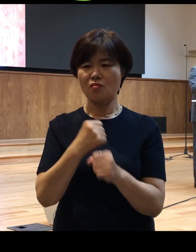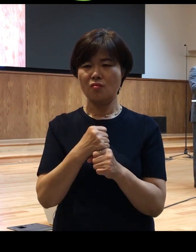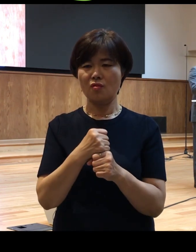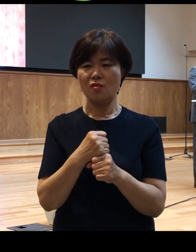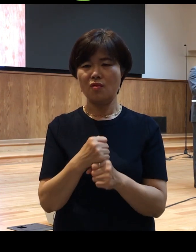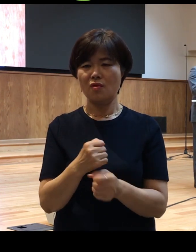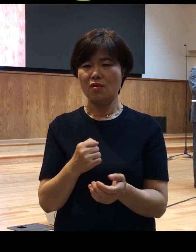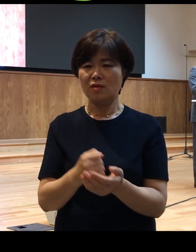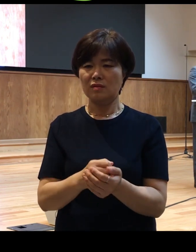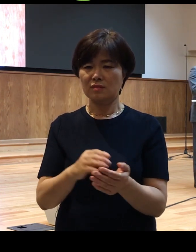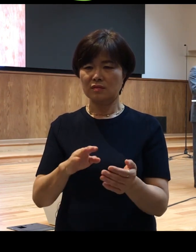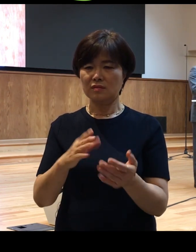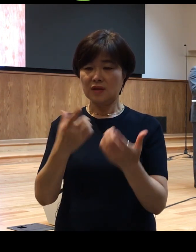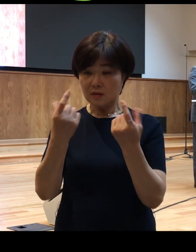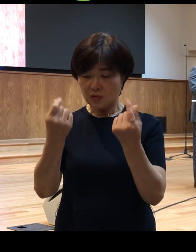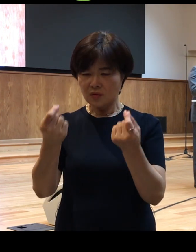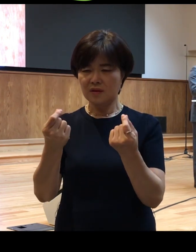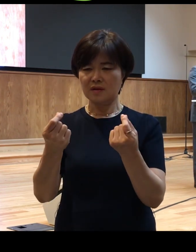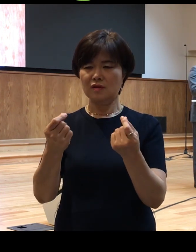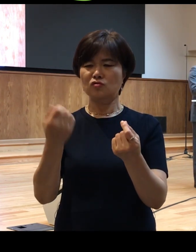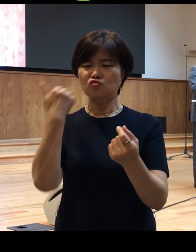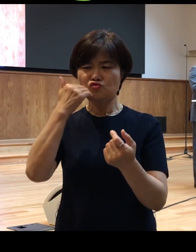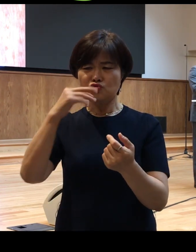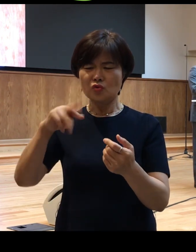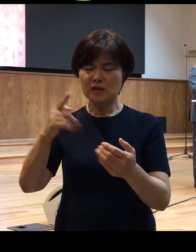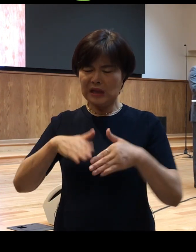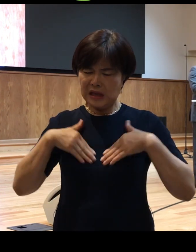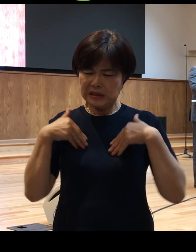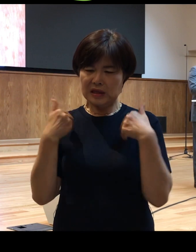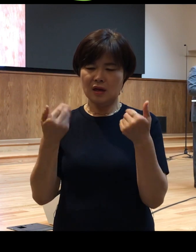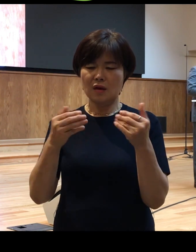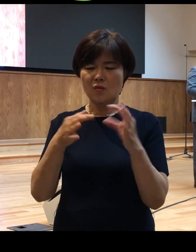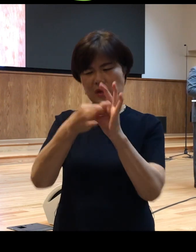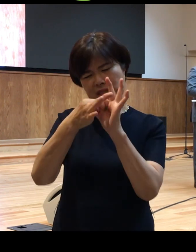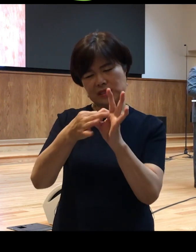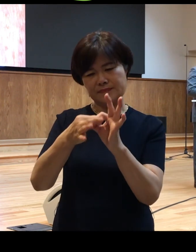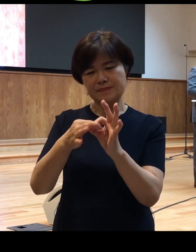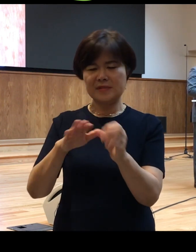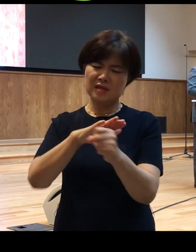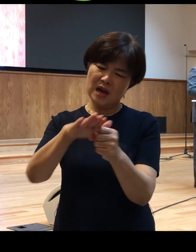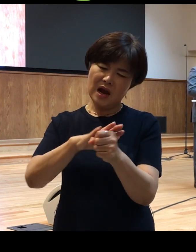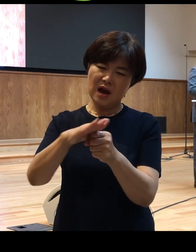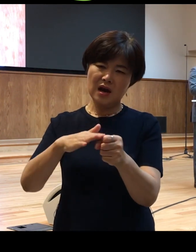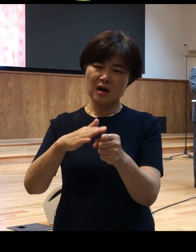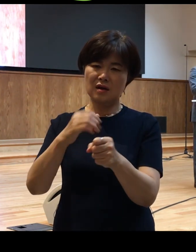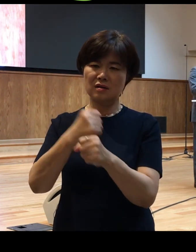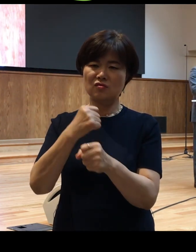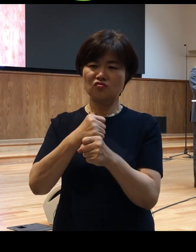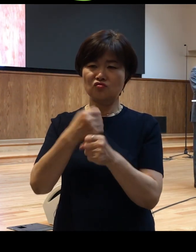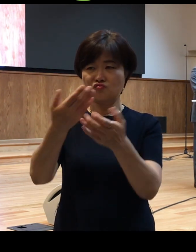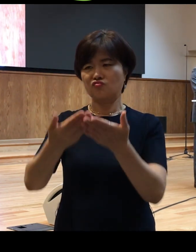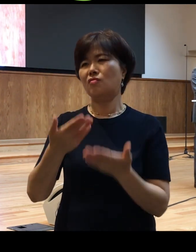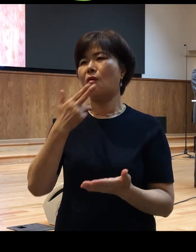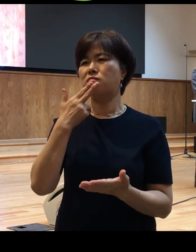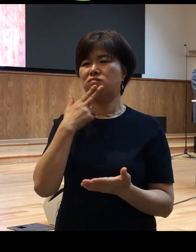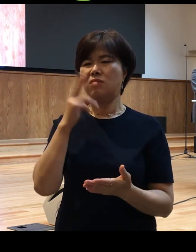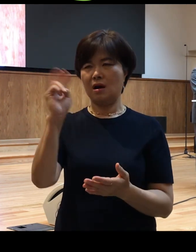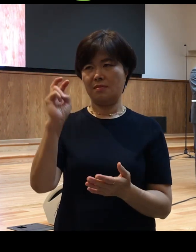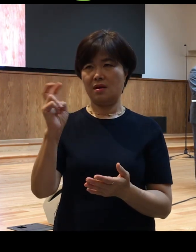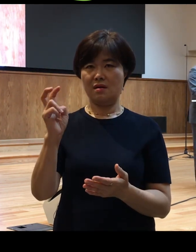누구도 따뜻한 관심이나 인정이나 그를 사랑해 주지 않았을 것입니다 아마